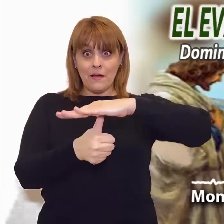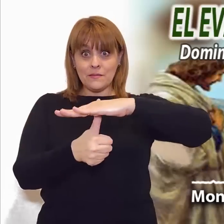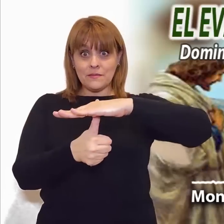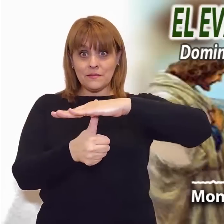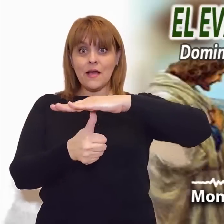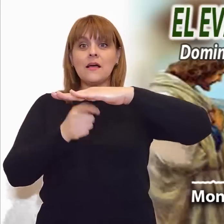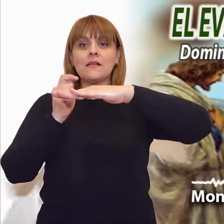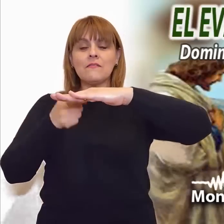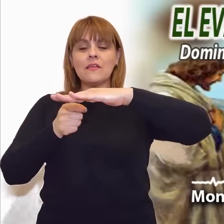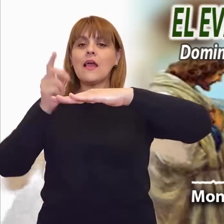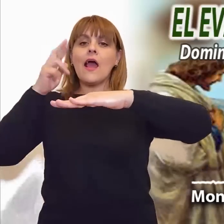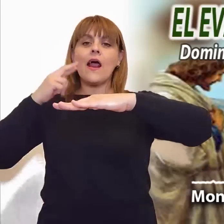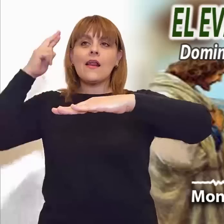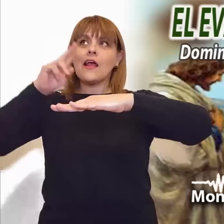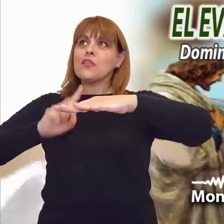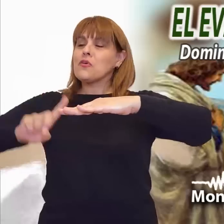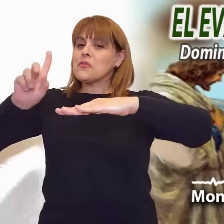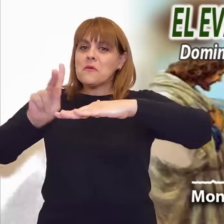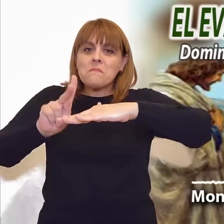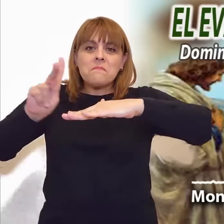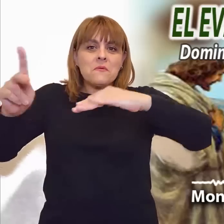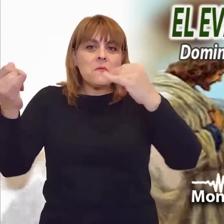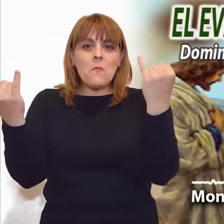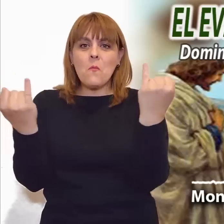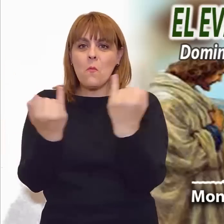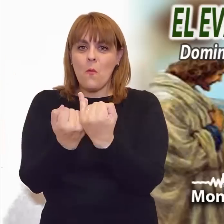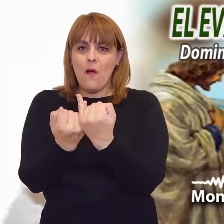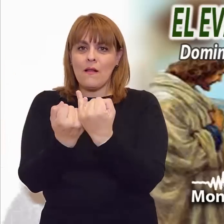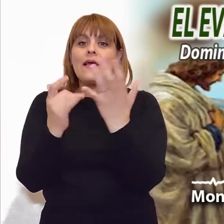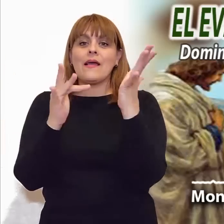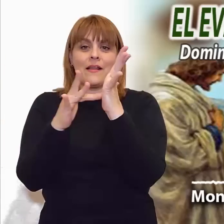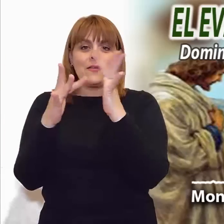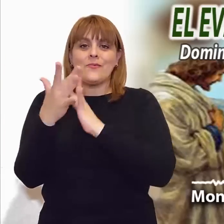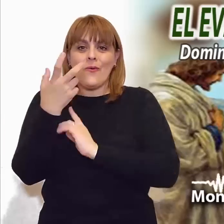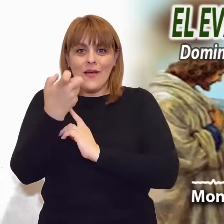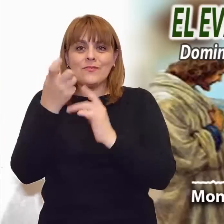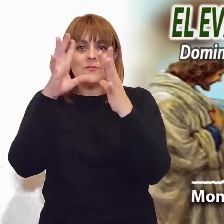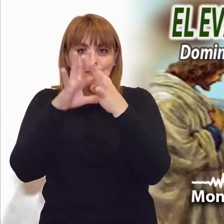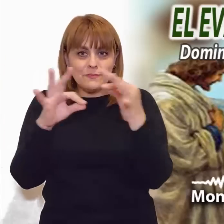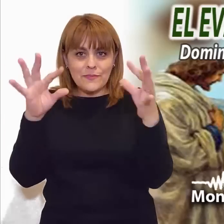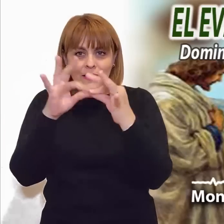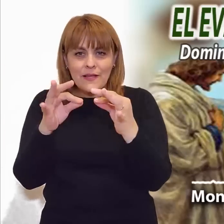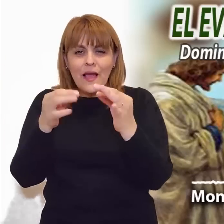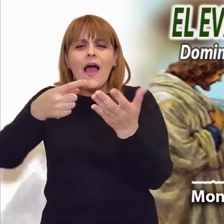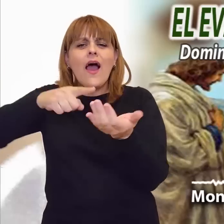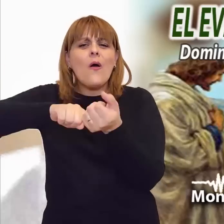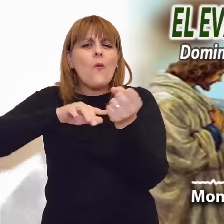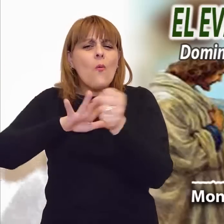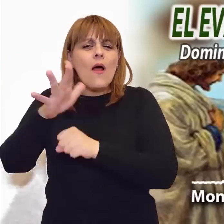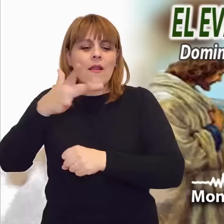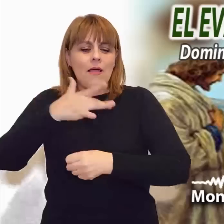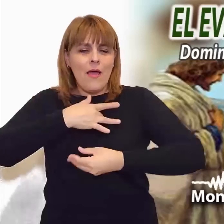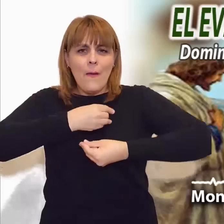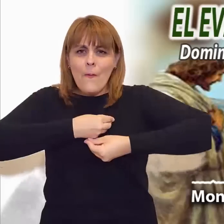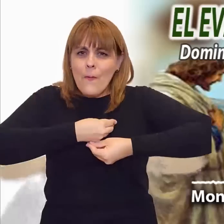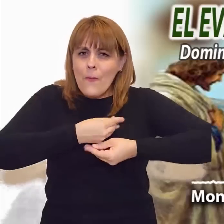y despreciar sus posturas. Estas actitudes farisaicas de condena y absurda